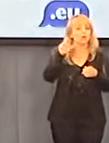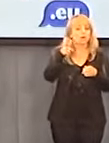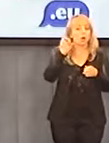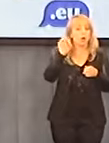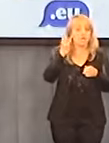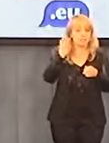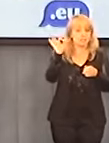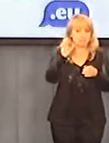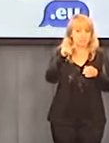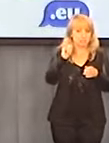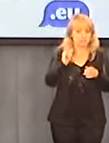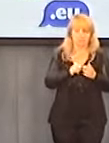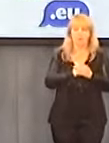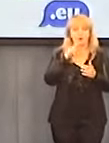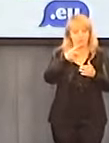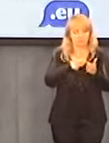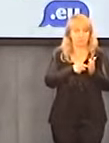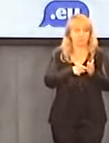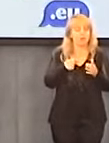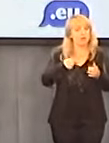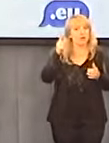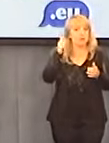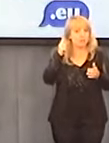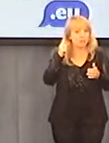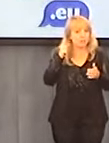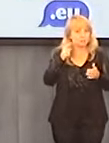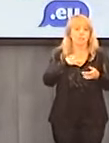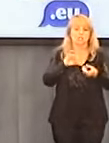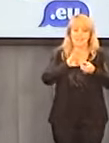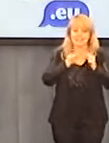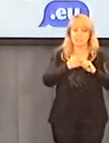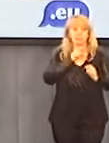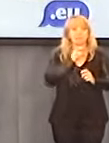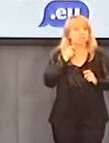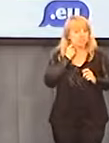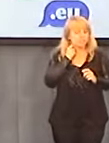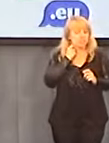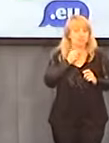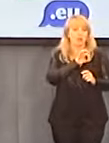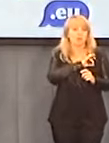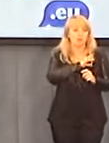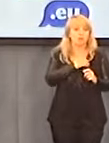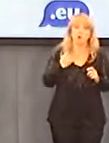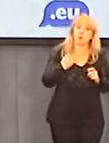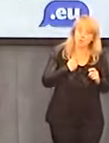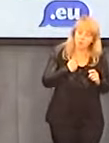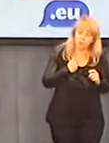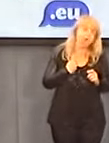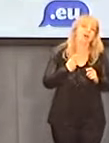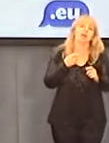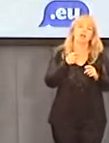Powiedział on dosłownie tak, cytuję. Uważam, że gdyby część księży pedofilów była osobami świeckimi,